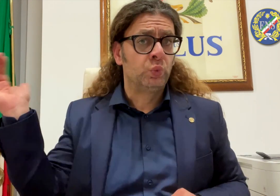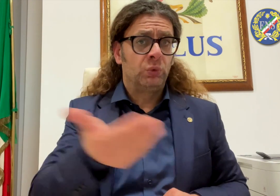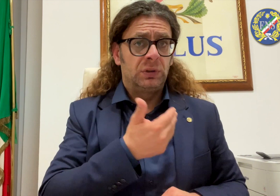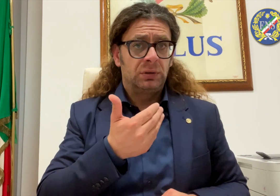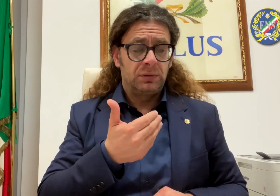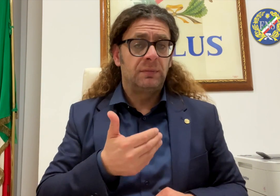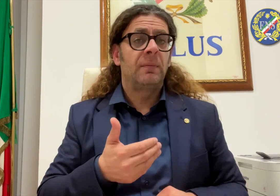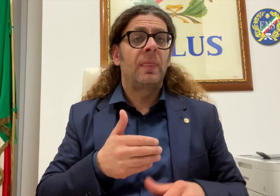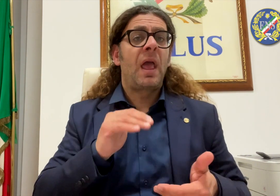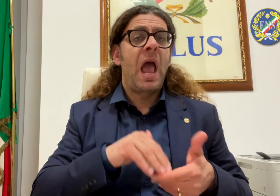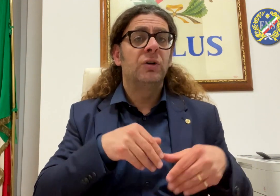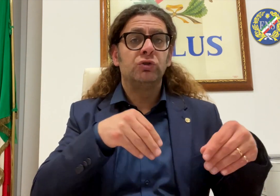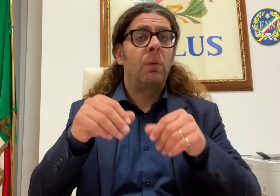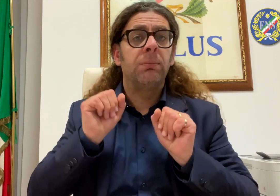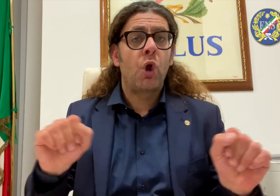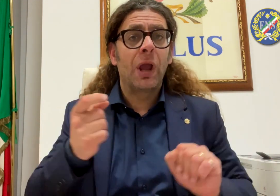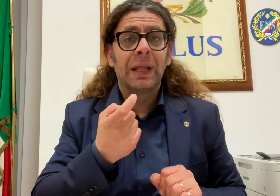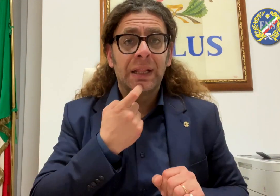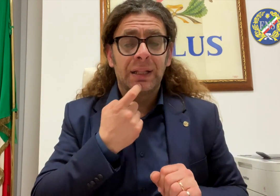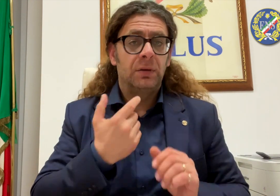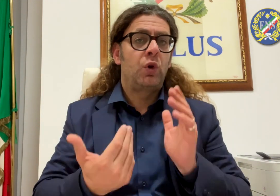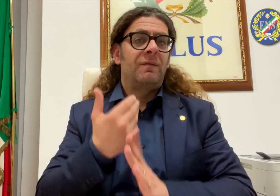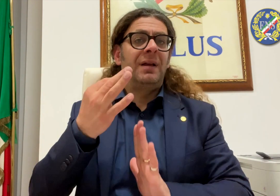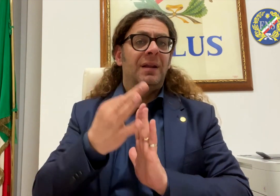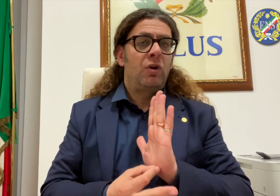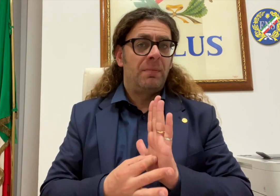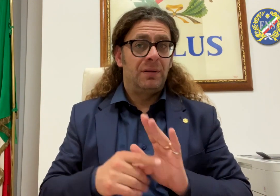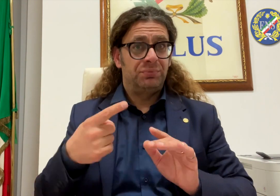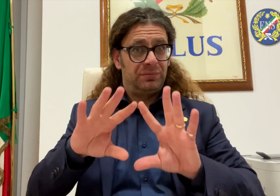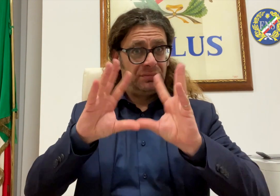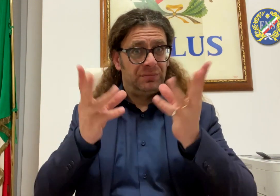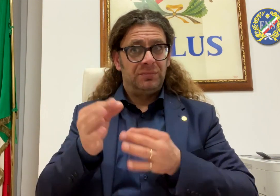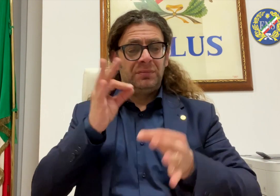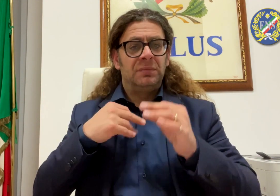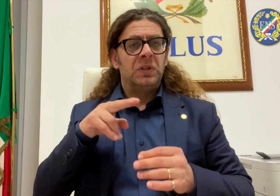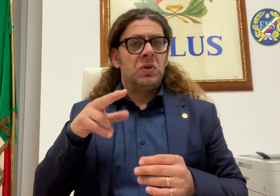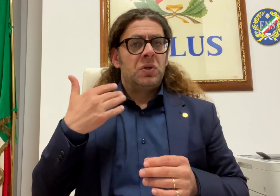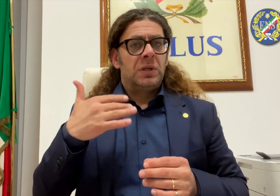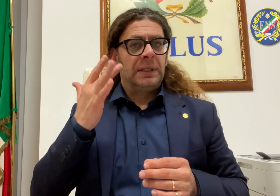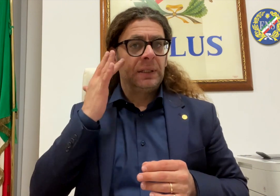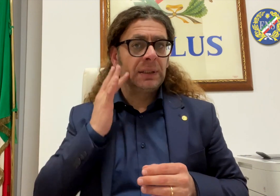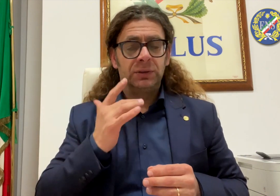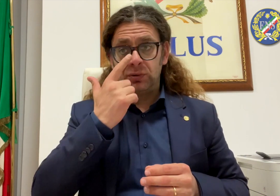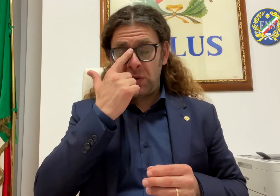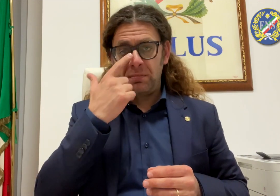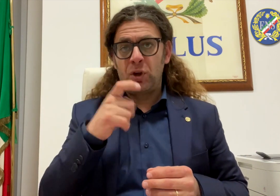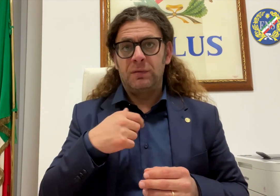che ha generato il malcontento delle associazioni. Per questo il Governo insediatosi di recente si è messo subito al lavoro